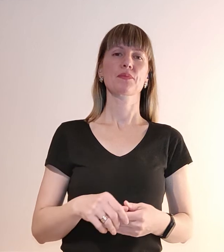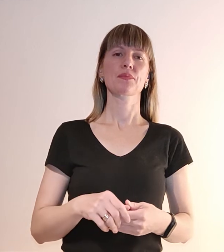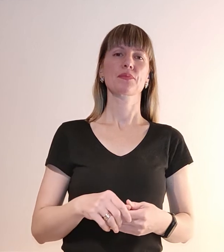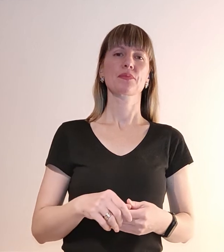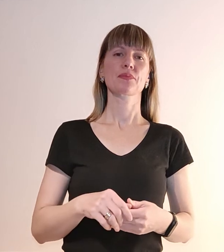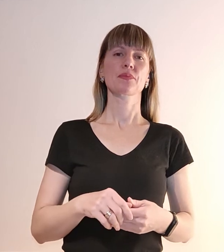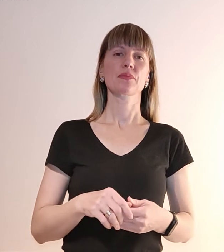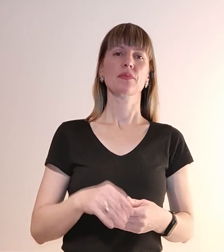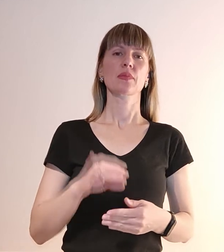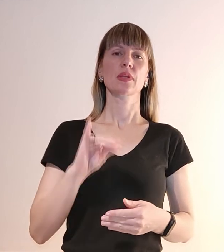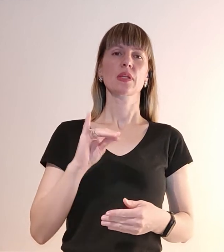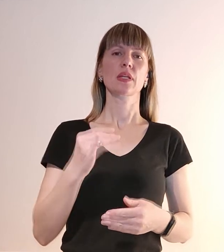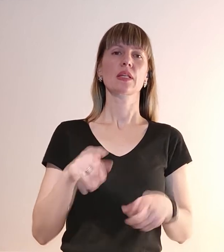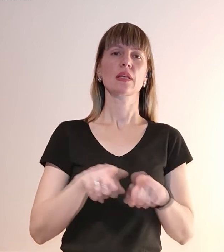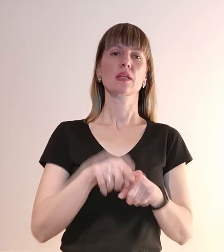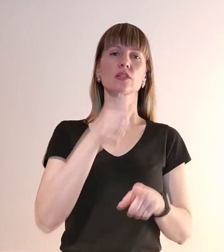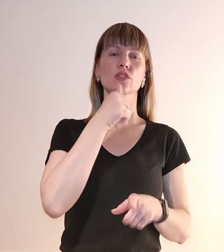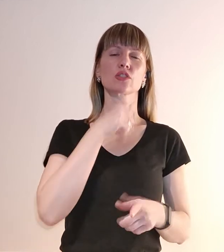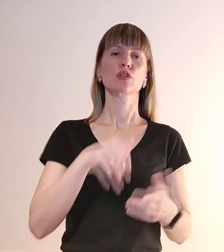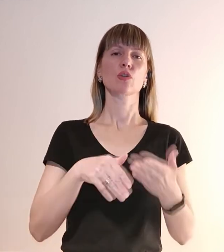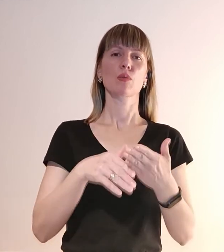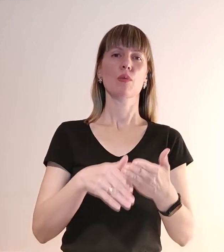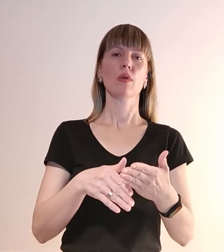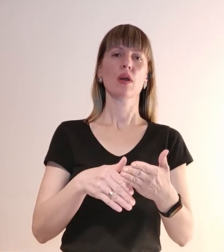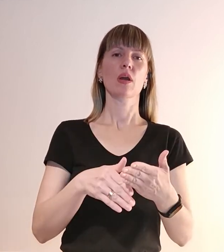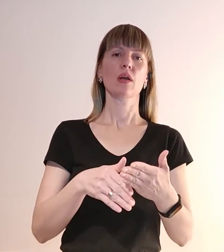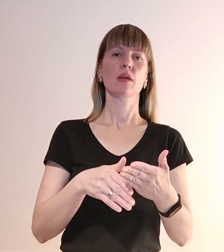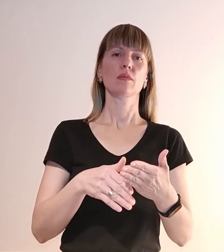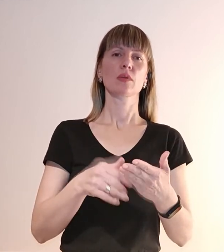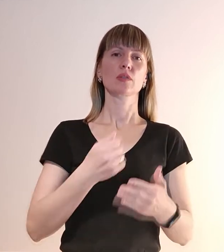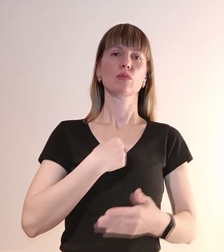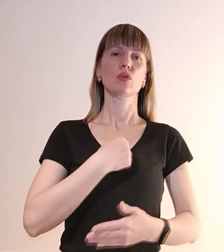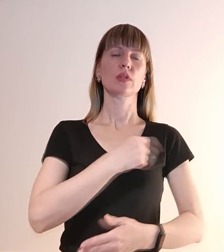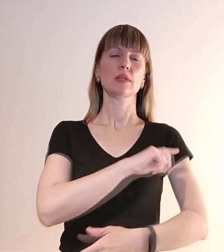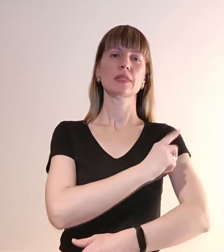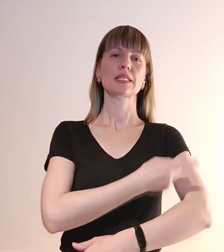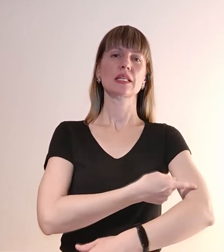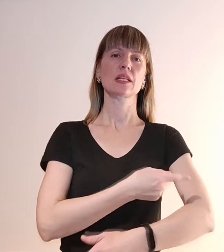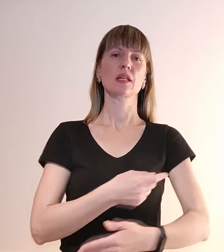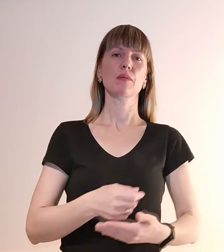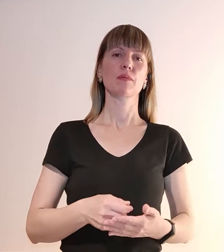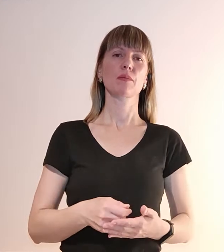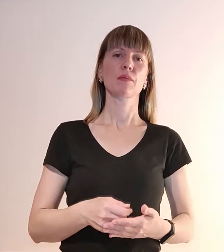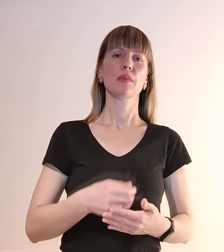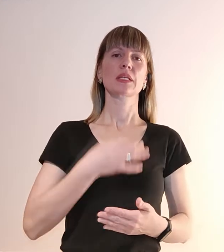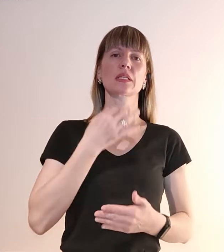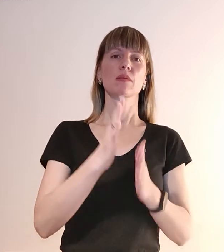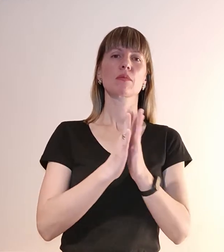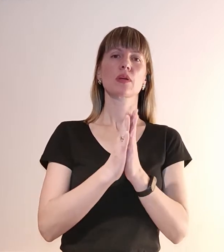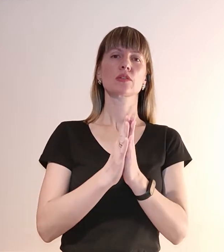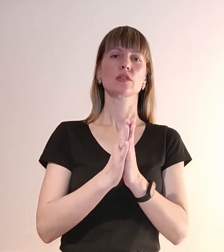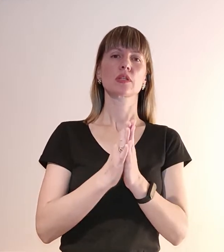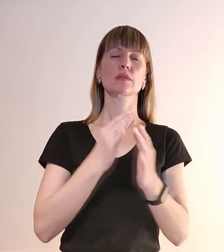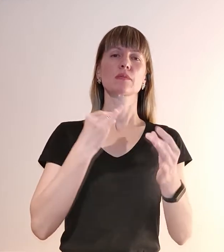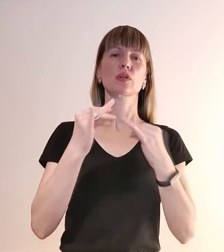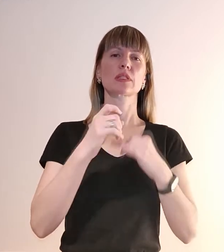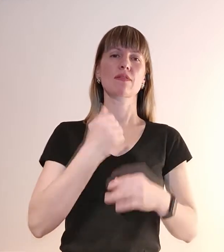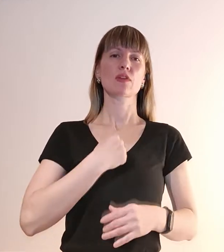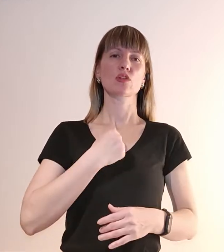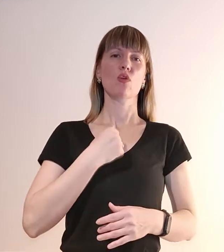І таким чином допомагаємо зброєнним силам. Скажіть, будь ласка, от спілкуючись з військовослужбовцями,